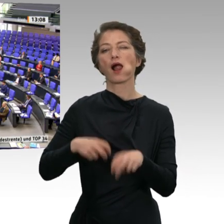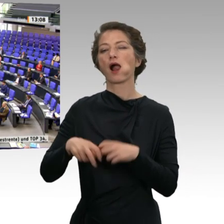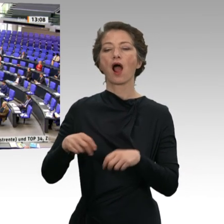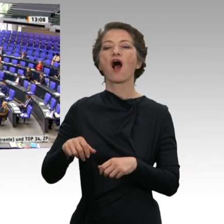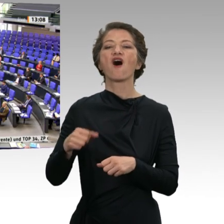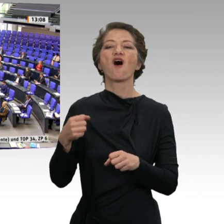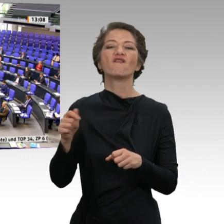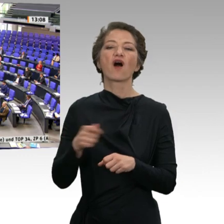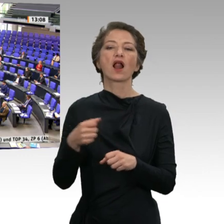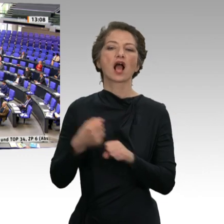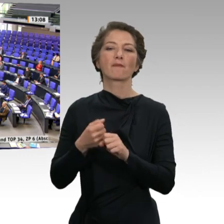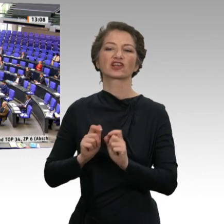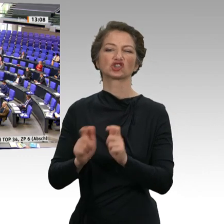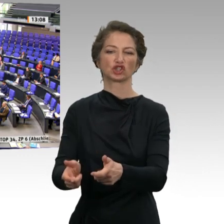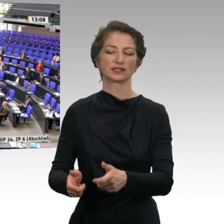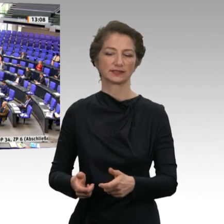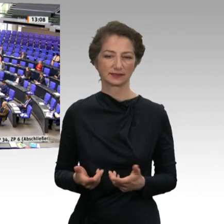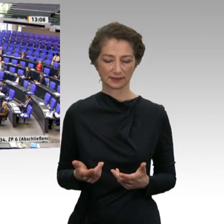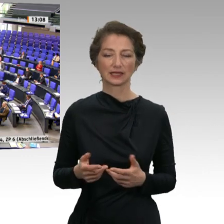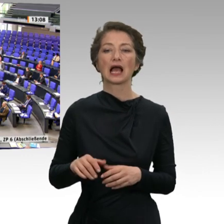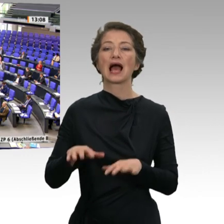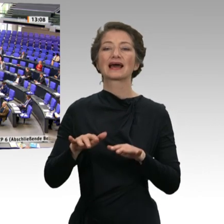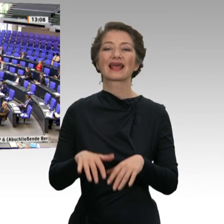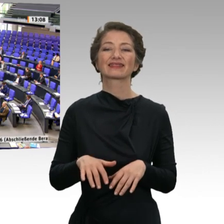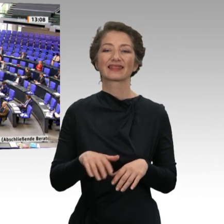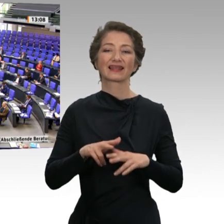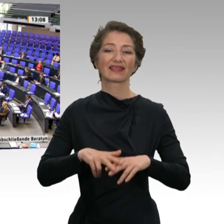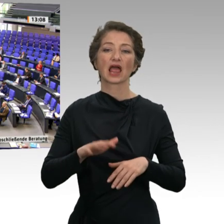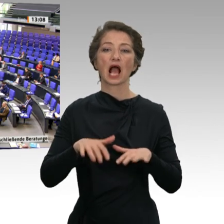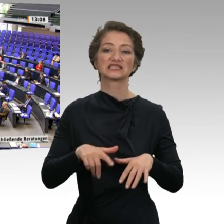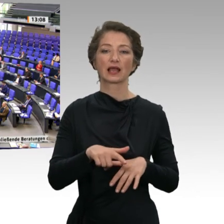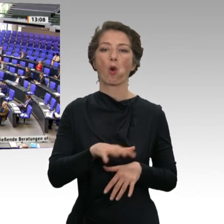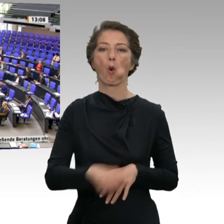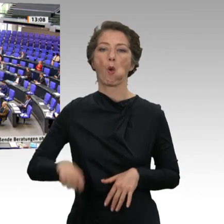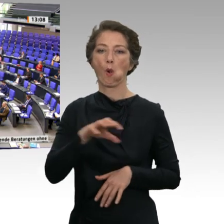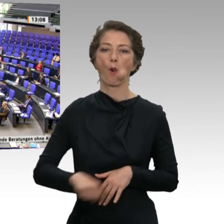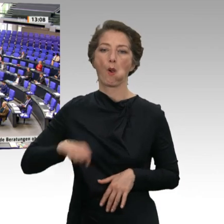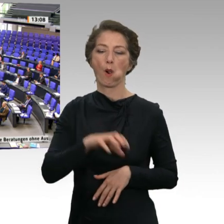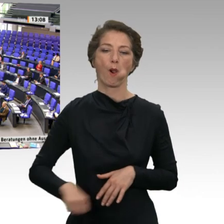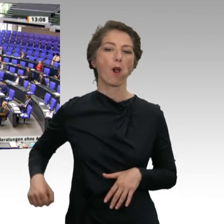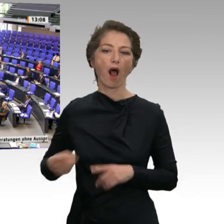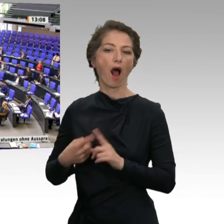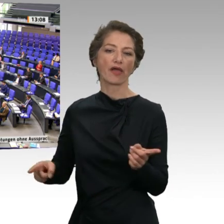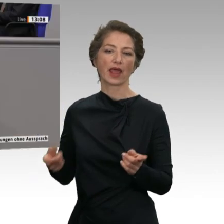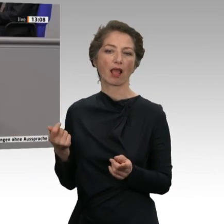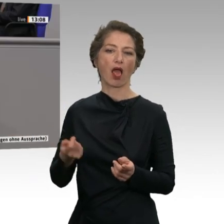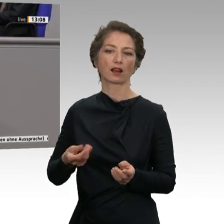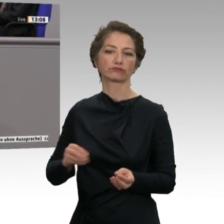haben die Rentenkassen regelmäßig geplündert für andere Zwecke. Vor allem haben Sie die Axt an den Grundpfeiler des Rentensystems